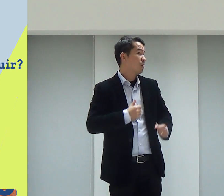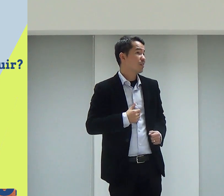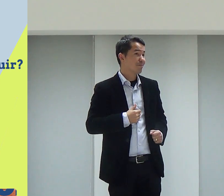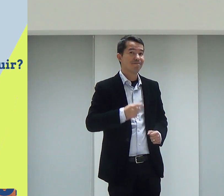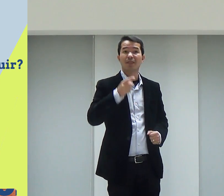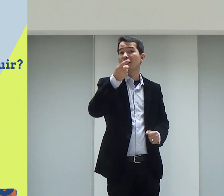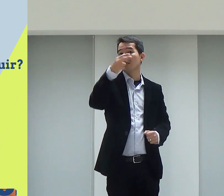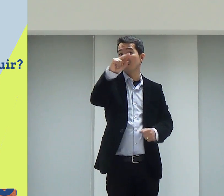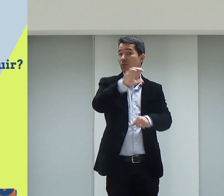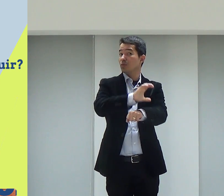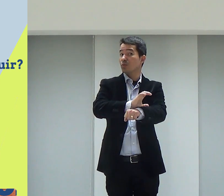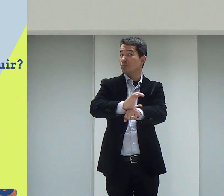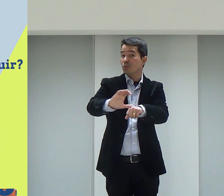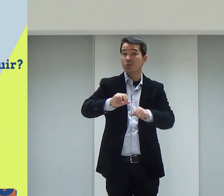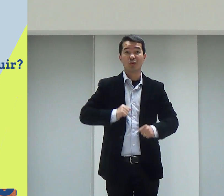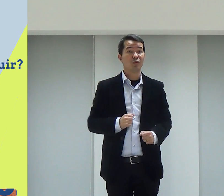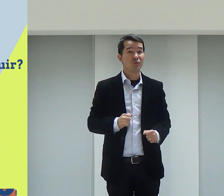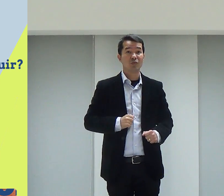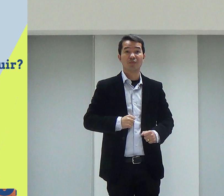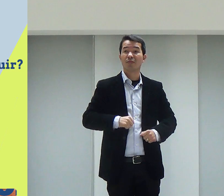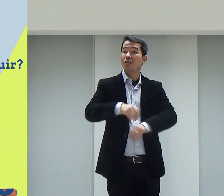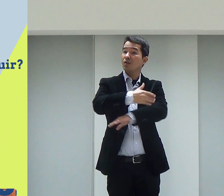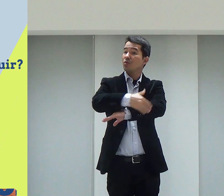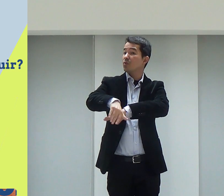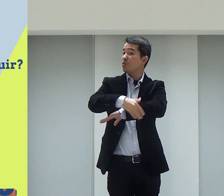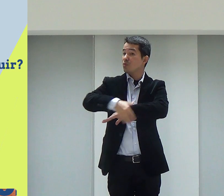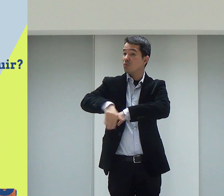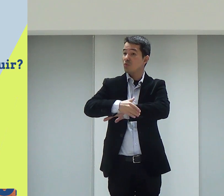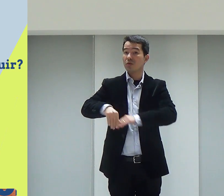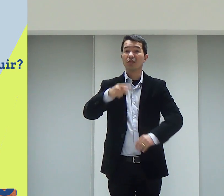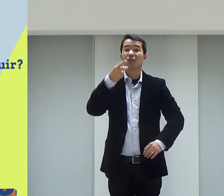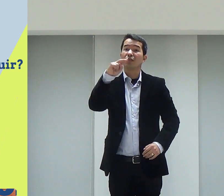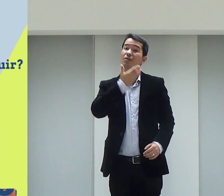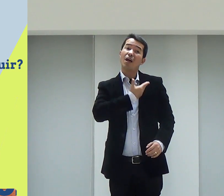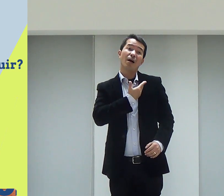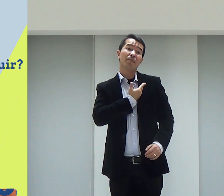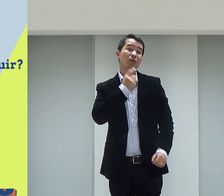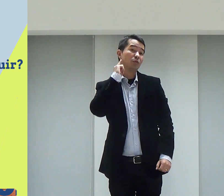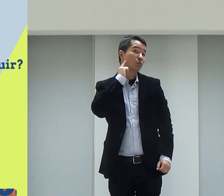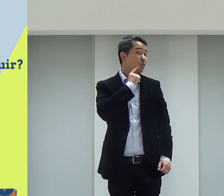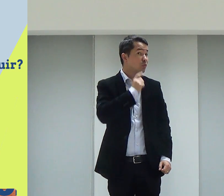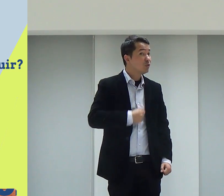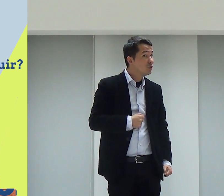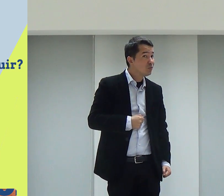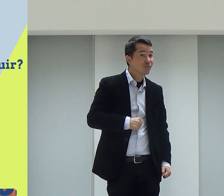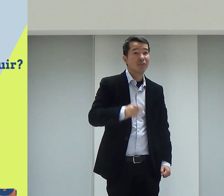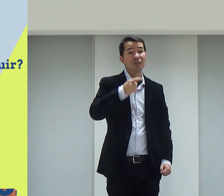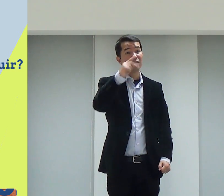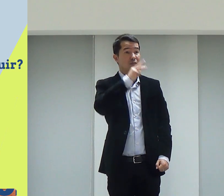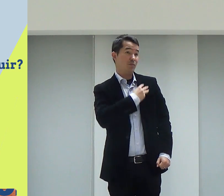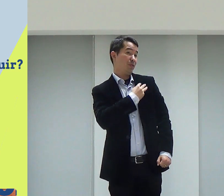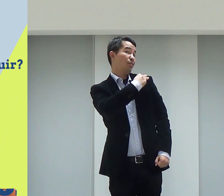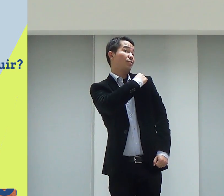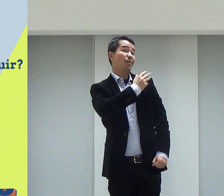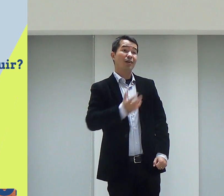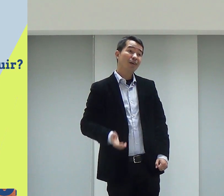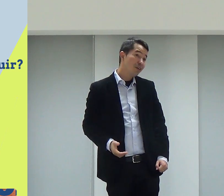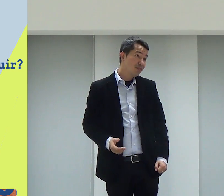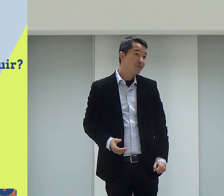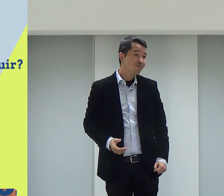escola onde você estuda, no seu curso, na rua, para os seus amigos surdos, para o teu